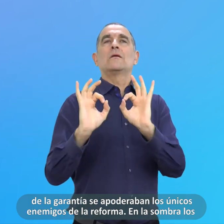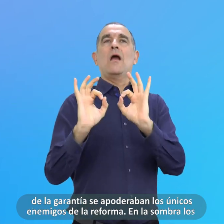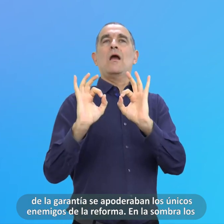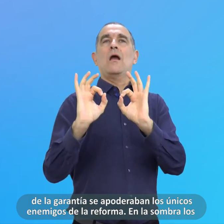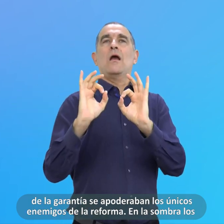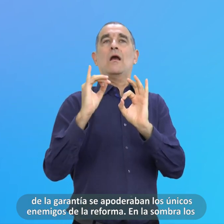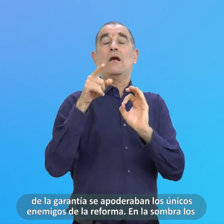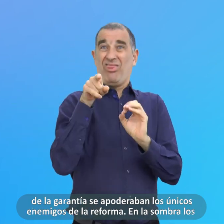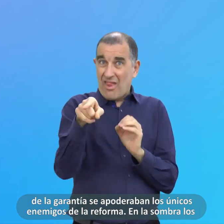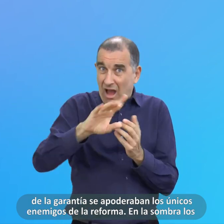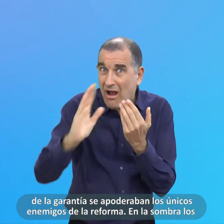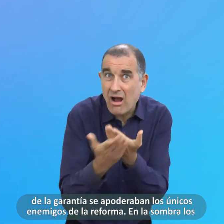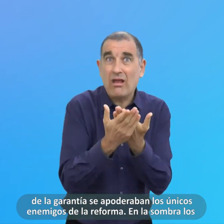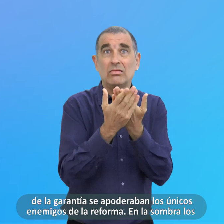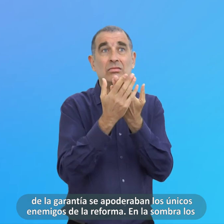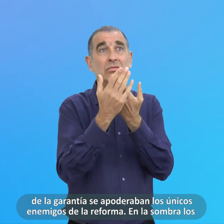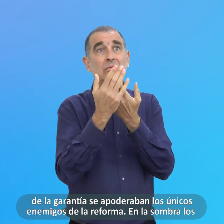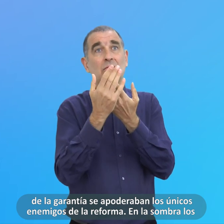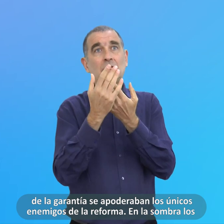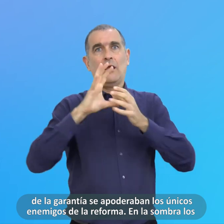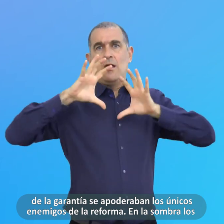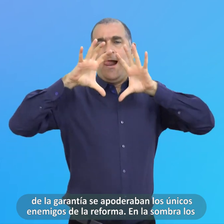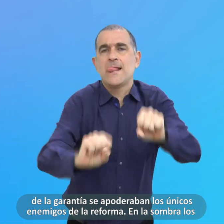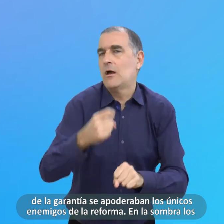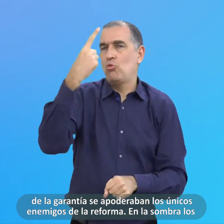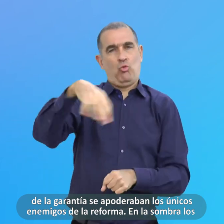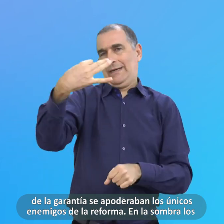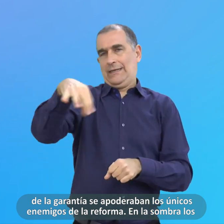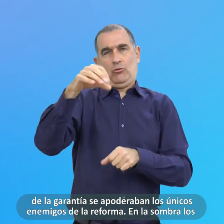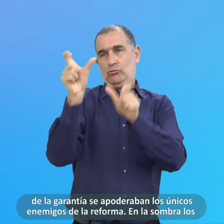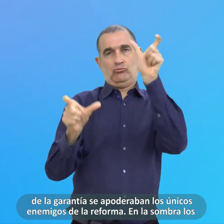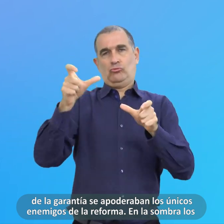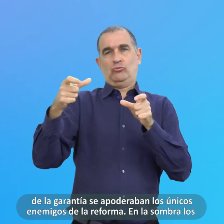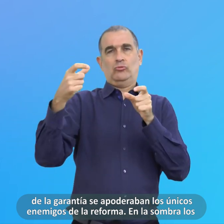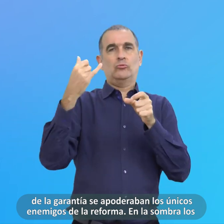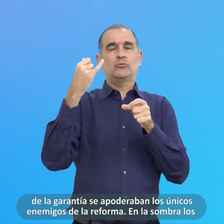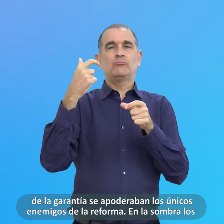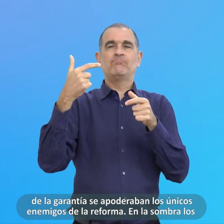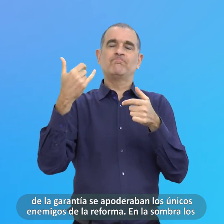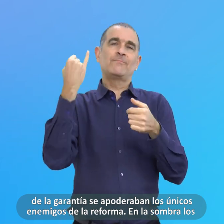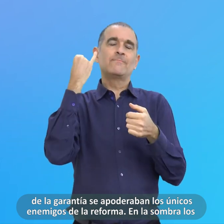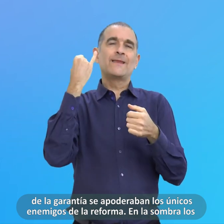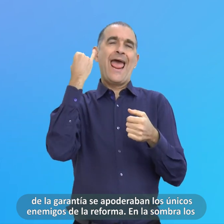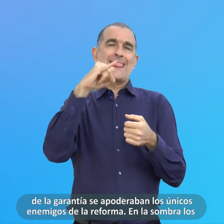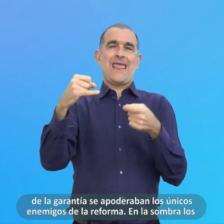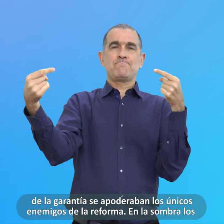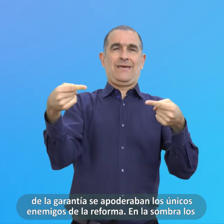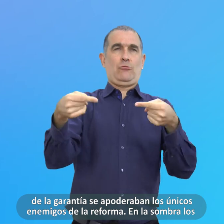Garantía Se Apoderaban Los Únicos Enemigos De La Reforma